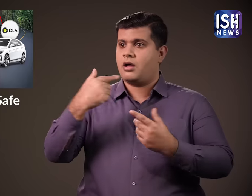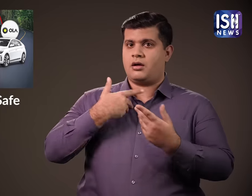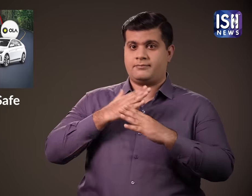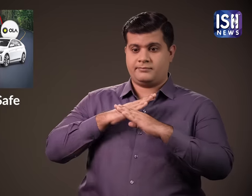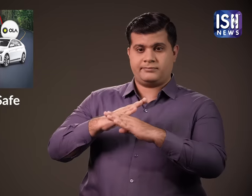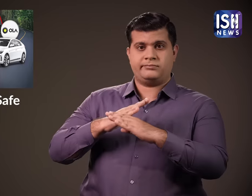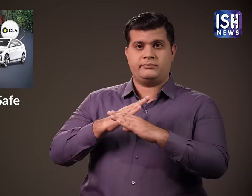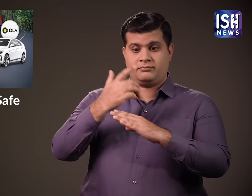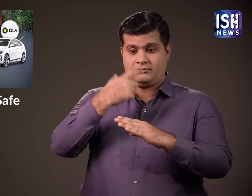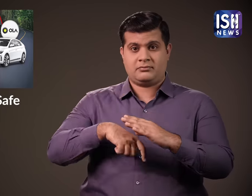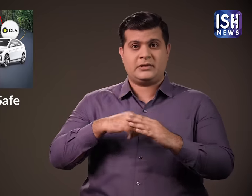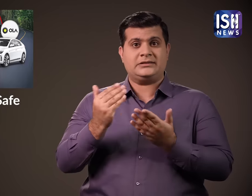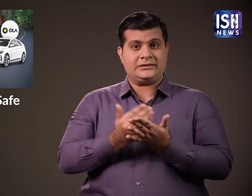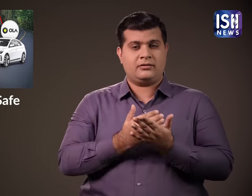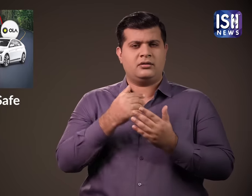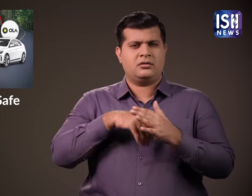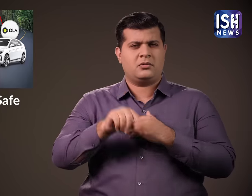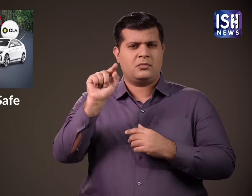सुरक्षित यातरा अनुभव को बढ़ावा देने में मदद करेंगी